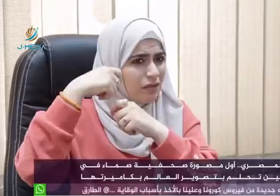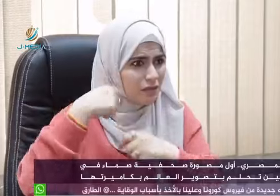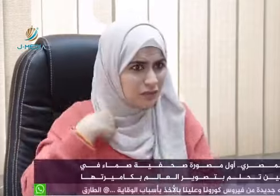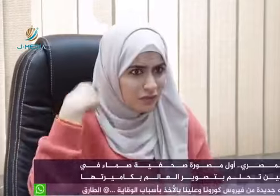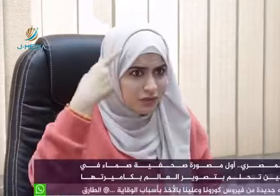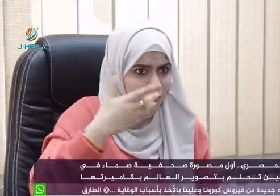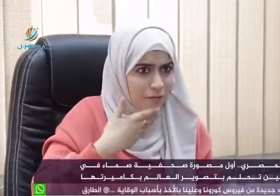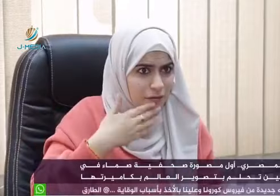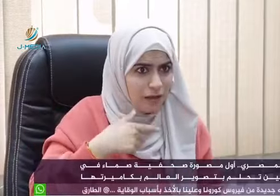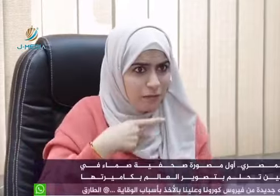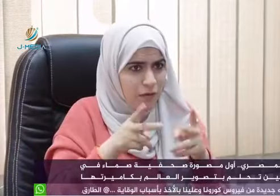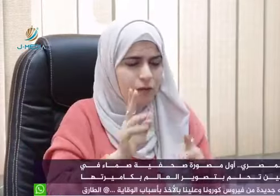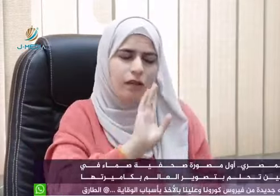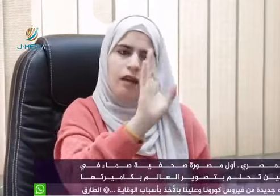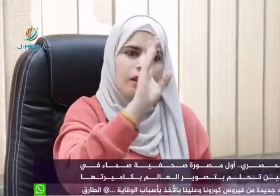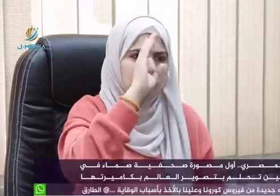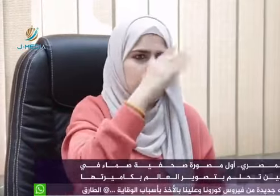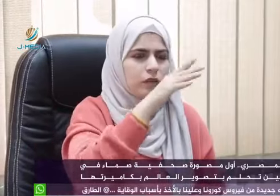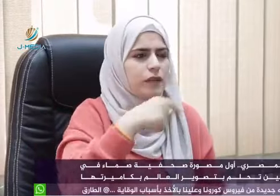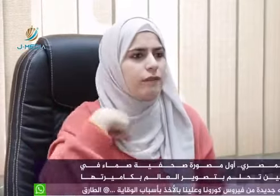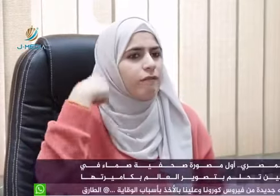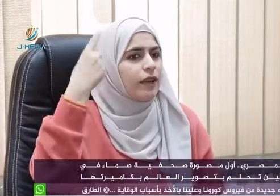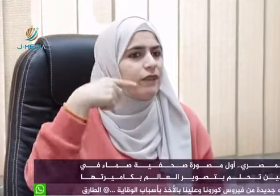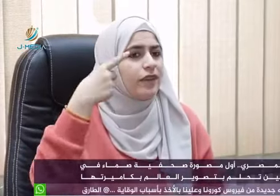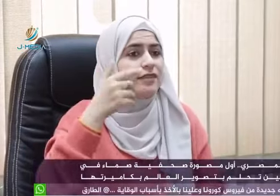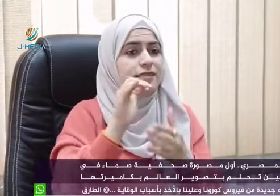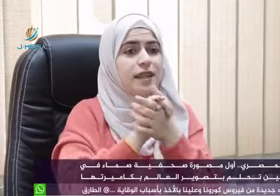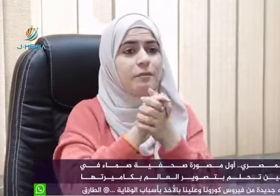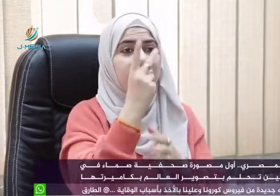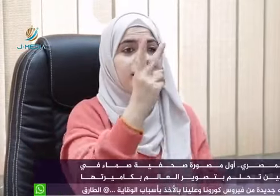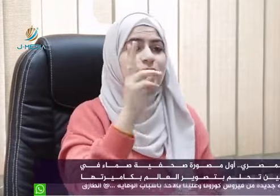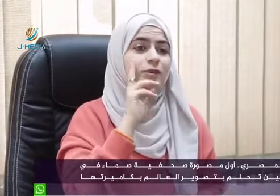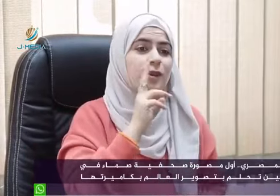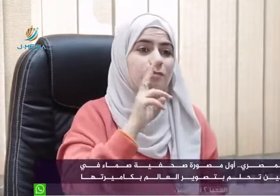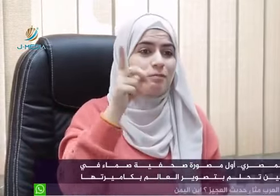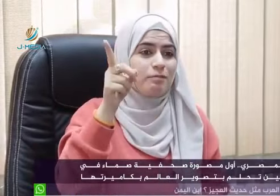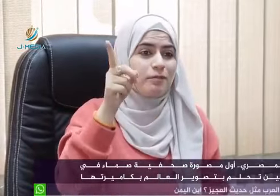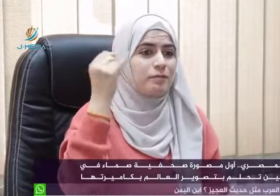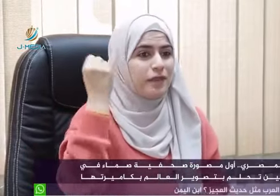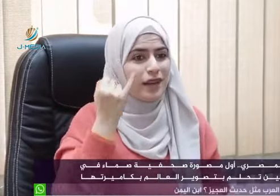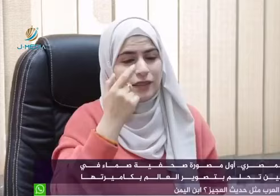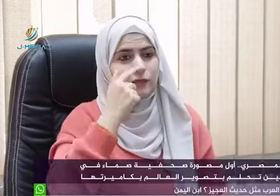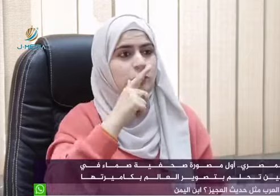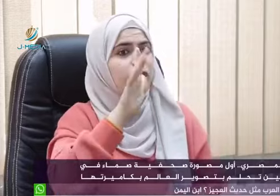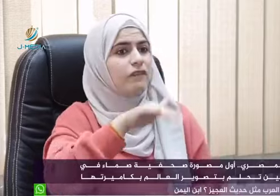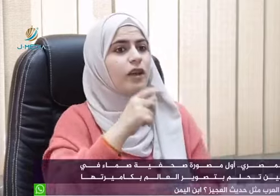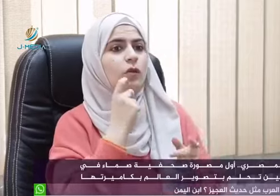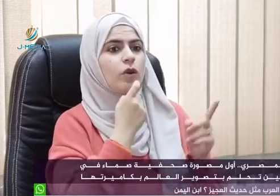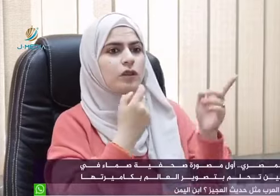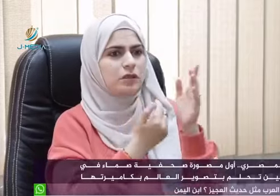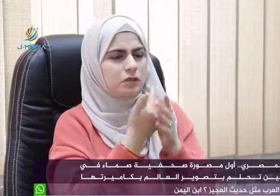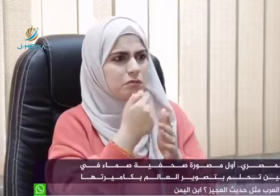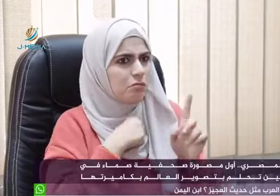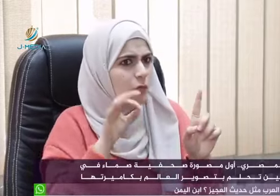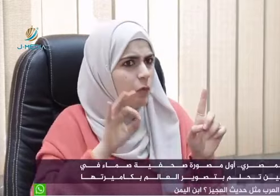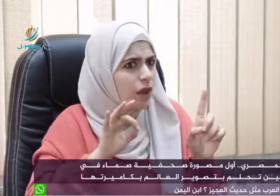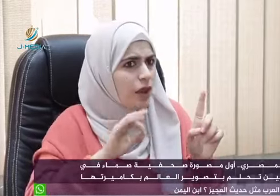تجميل أنا حكيت لهم شكراً كثير ما رح أخذ إشي أنا ما بحبه كان في صبيتين بكلية